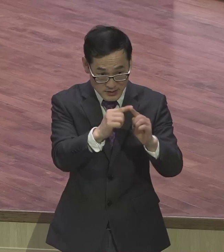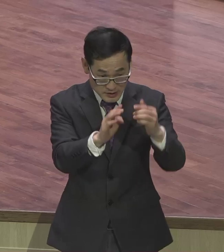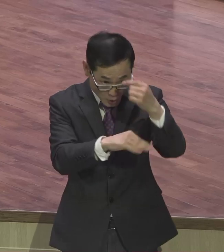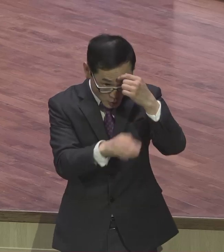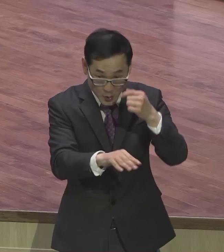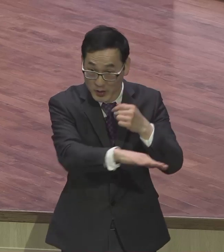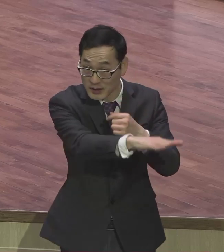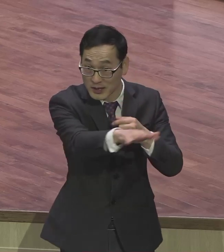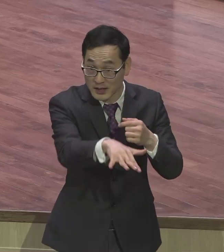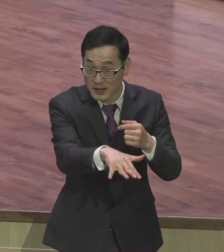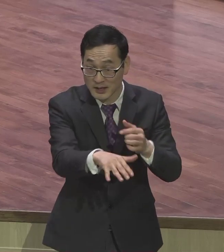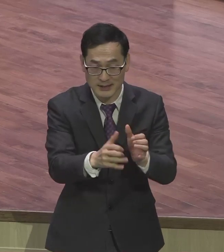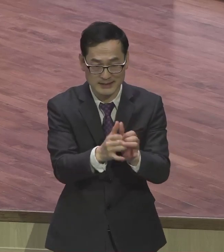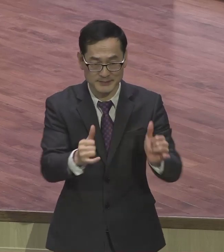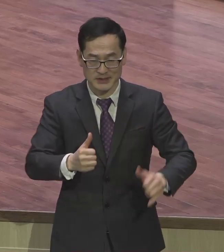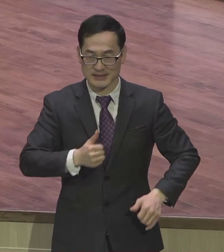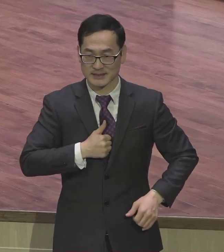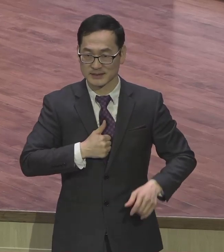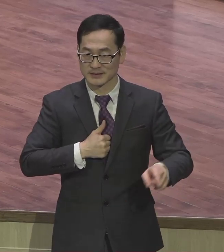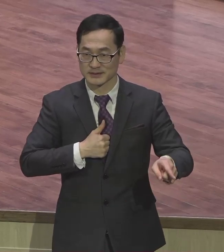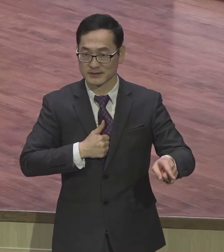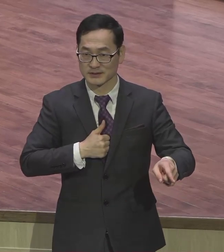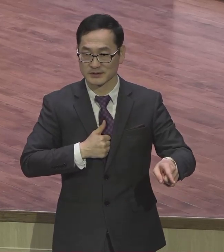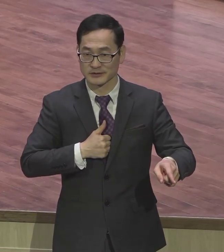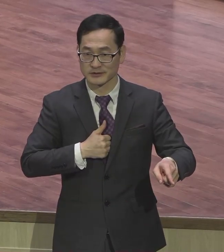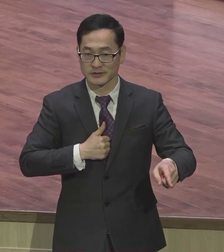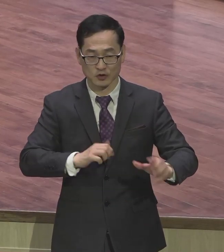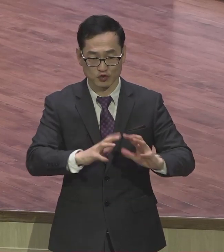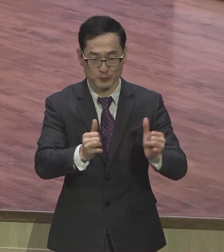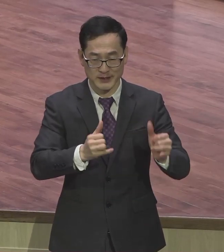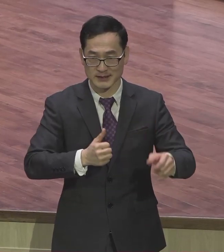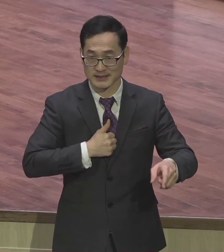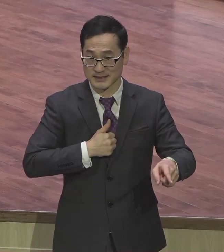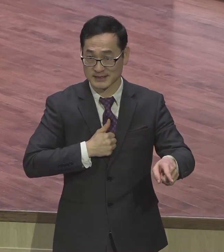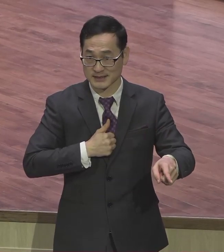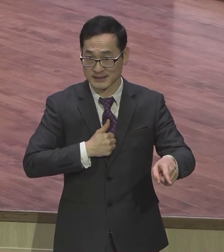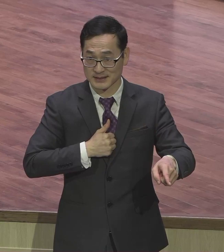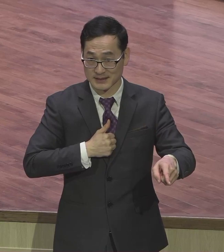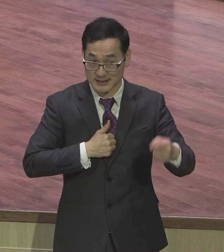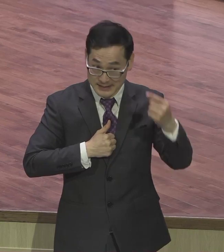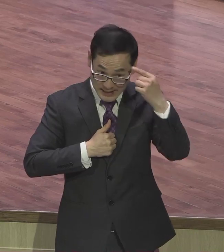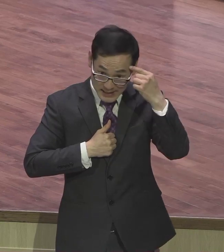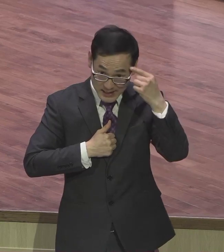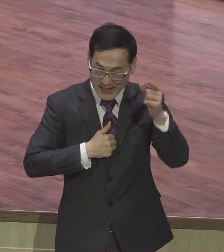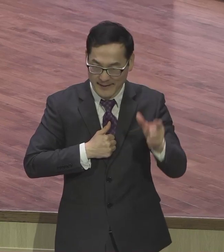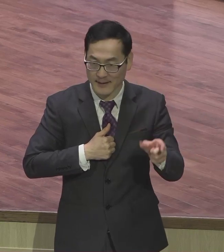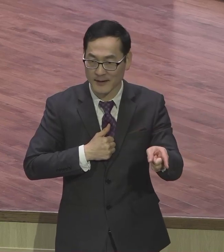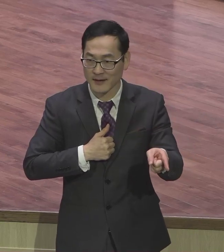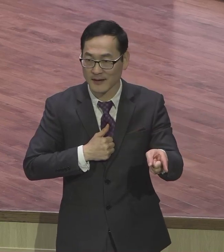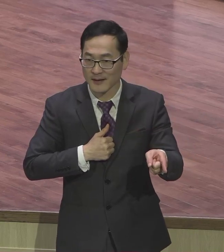이 시민의식 시민의식 이걸 염두에 두고 한 말이에요 왜냐하면 이 빌리포는